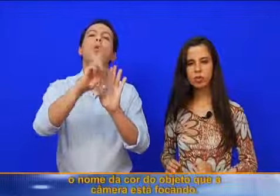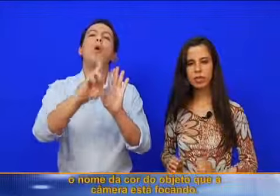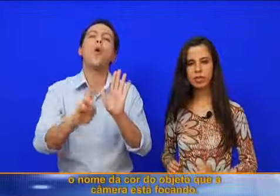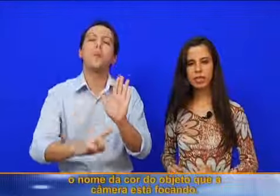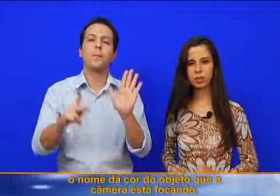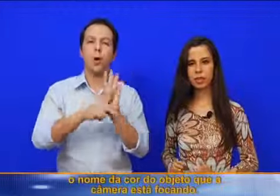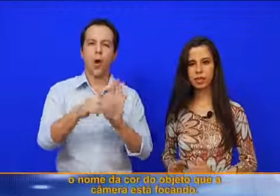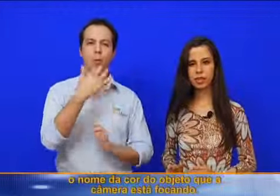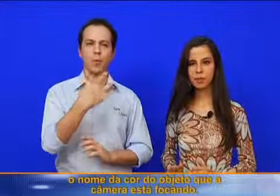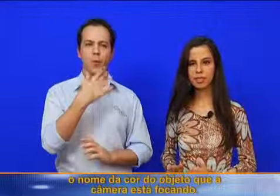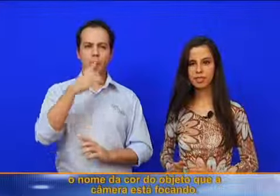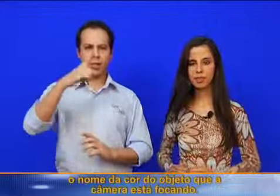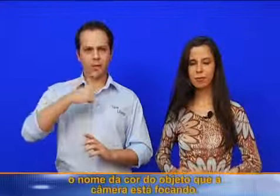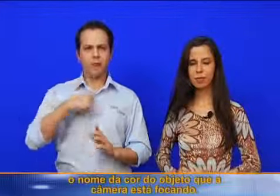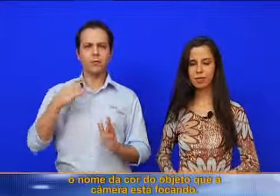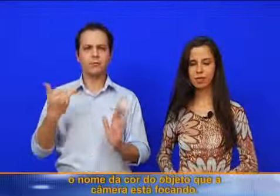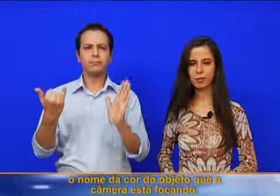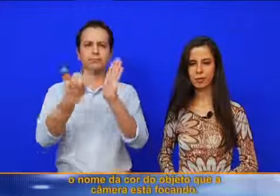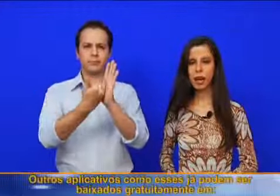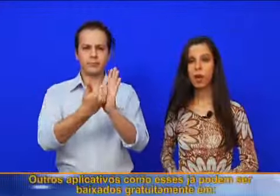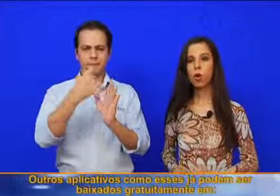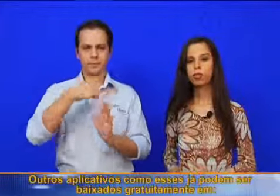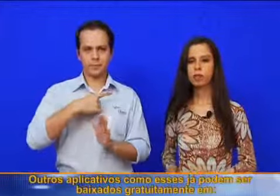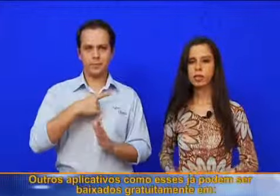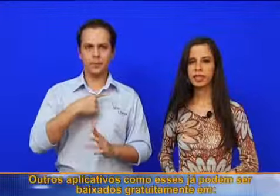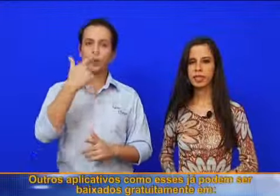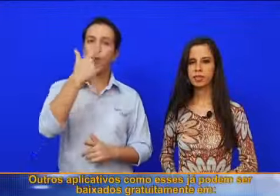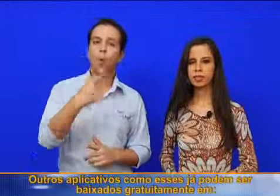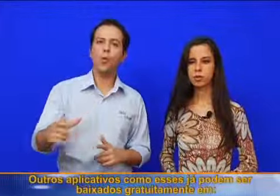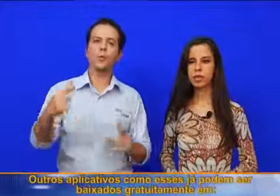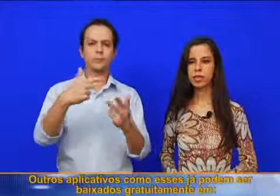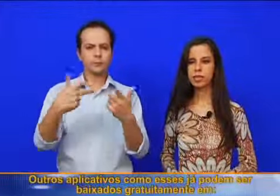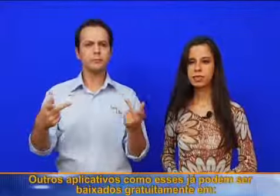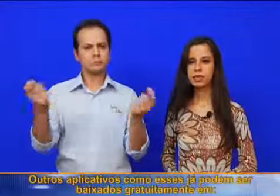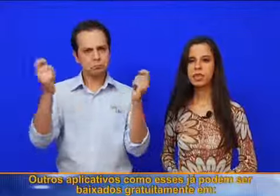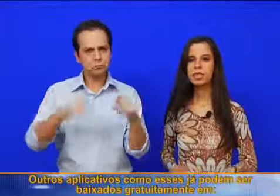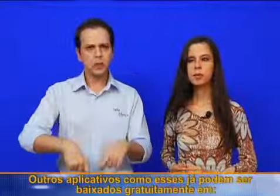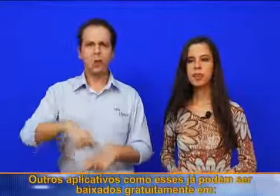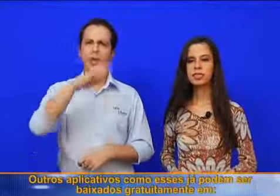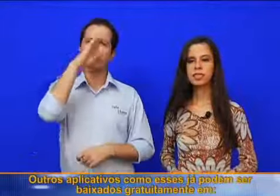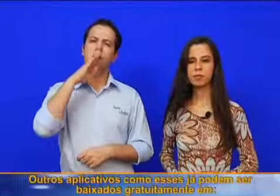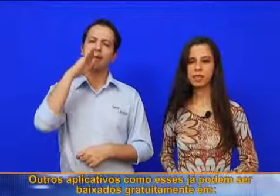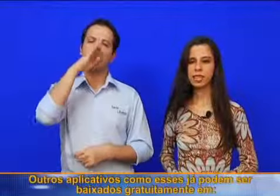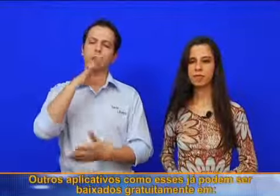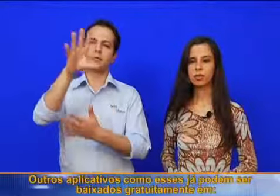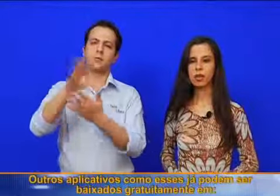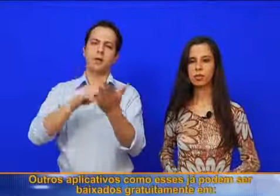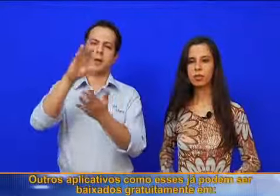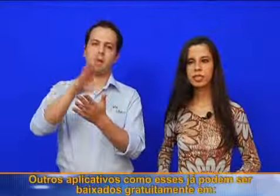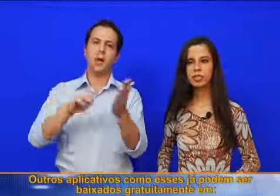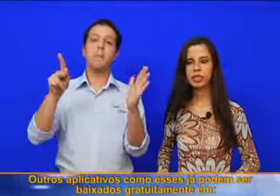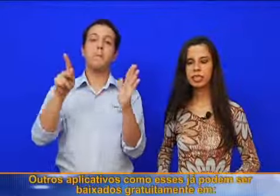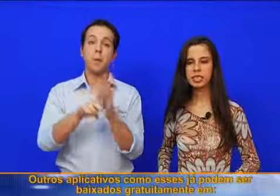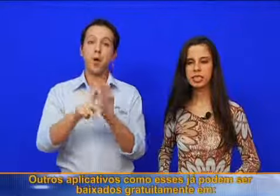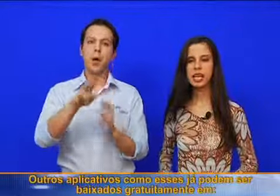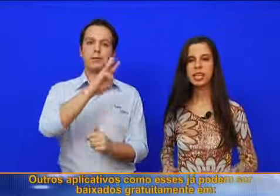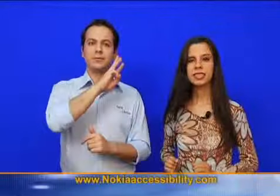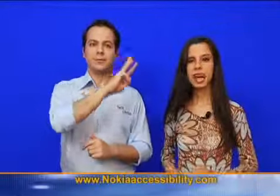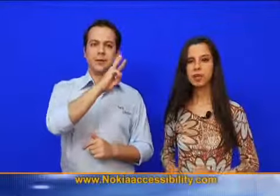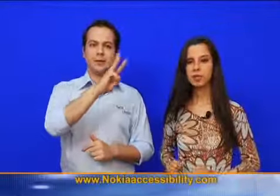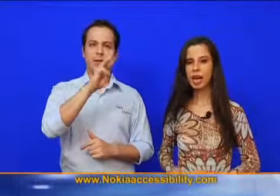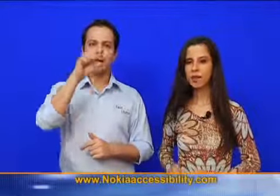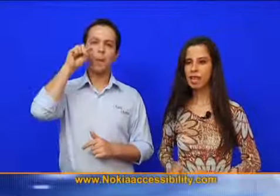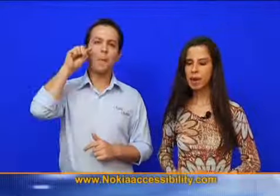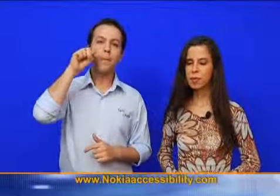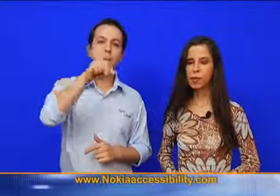da cor do objeto que a câmera está focando. Outros aplicativos como esses já podem ser baixados gratuitamente em